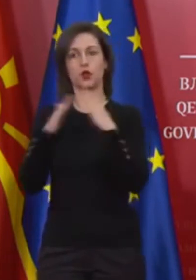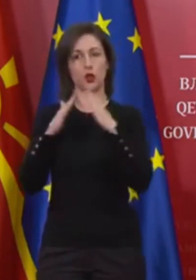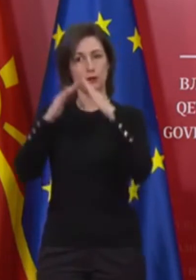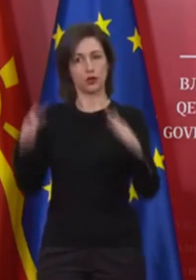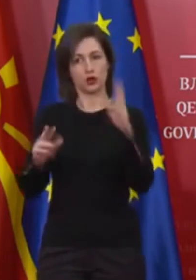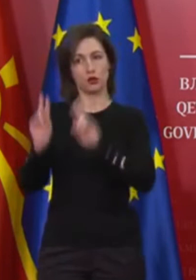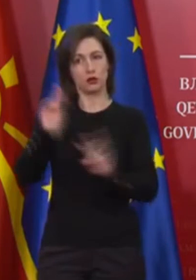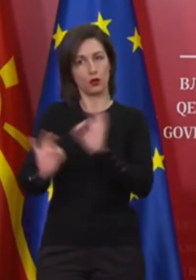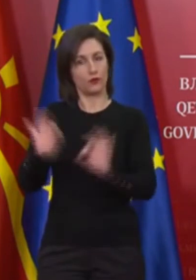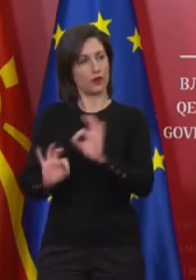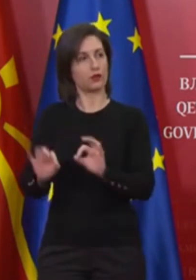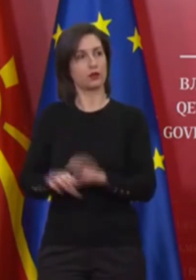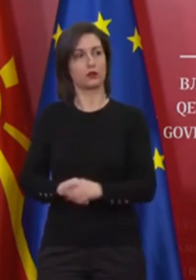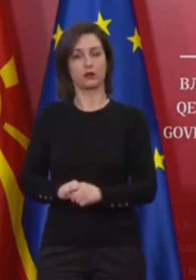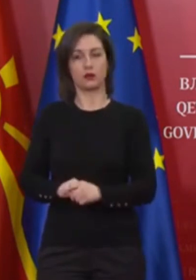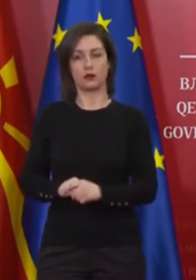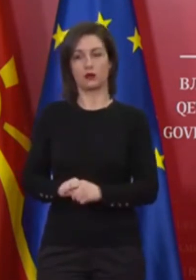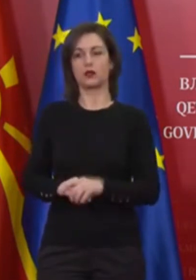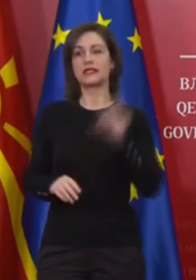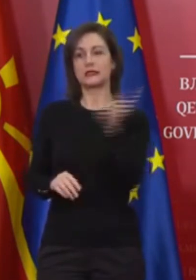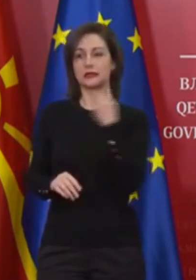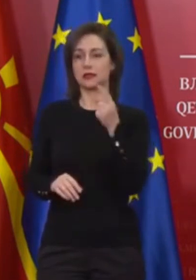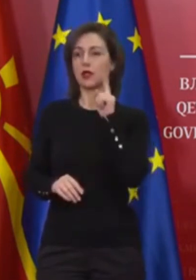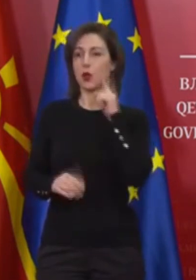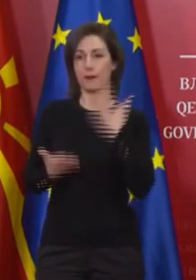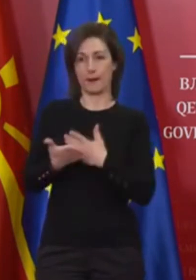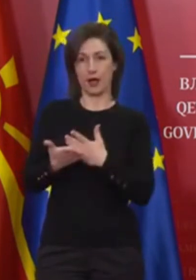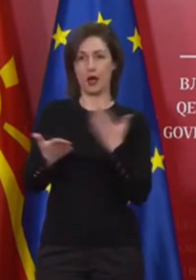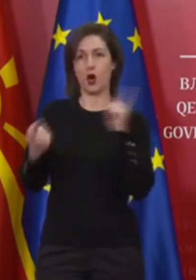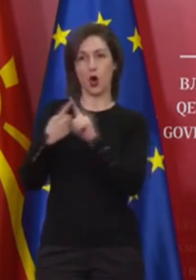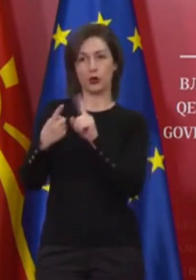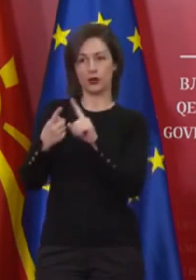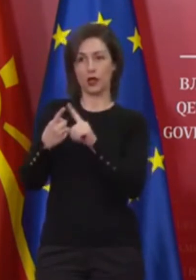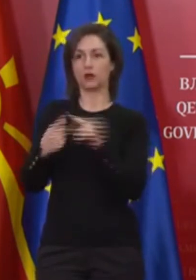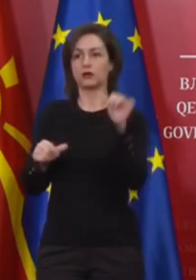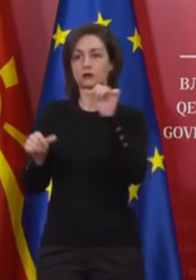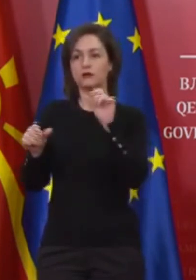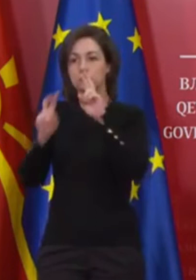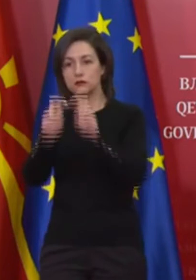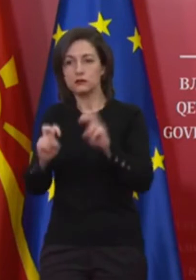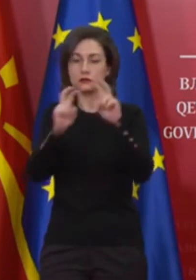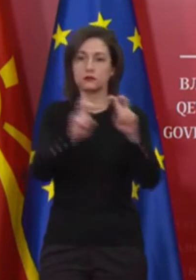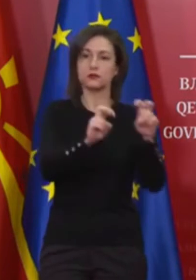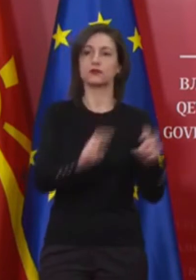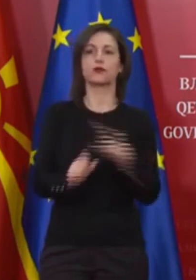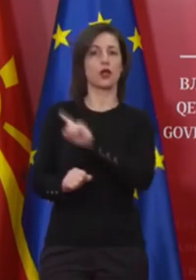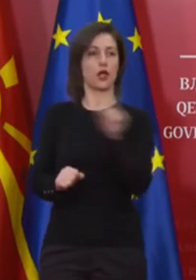Ке повторам дека сите кои што беа во контакт со неја се тестирани, немаат никакви